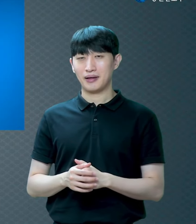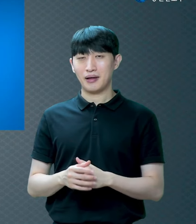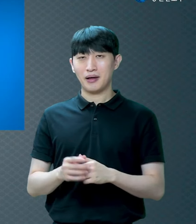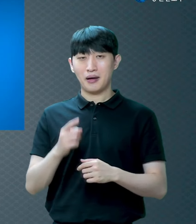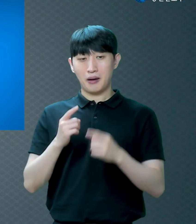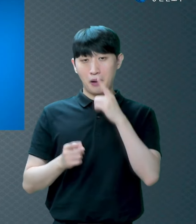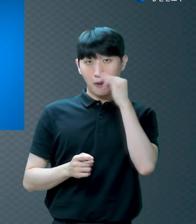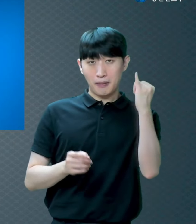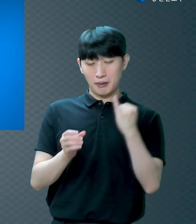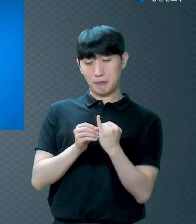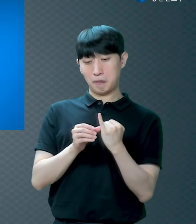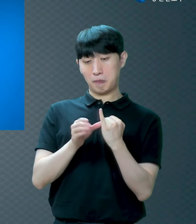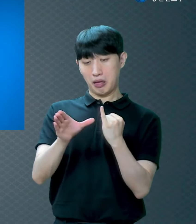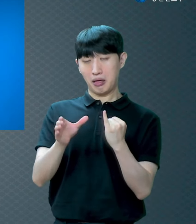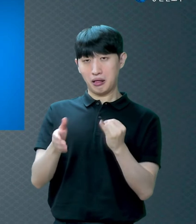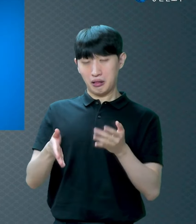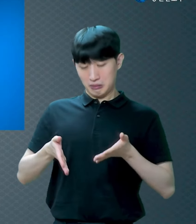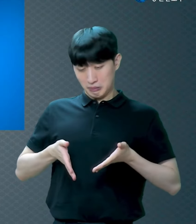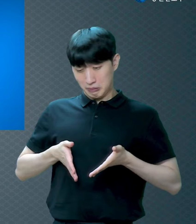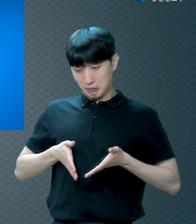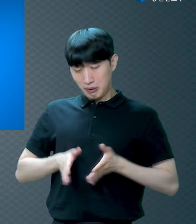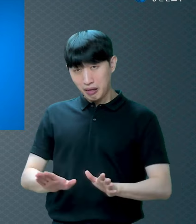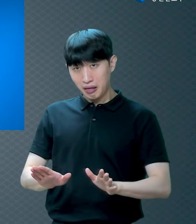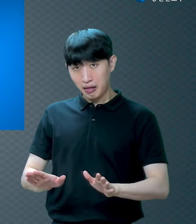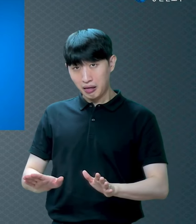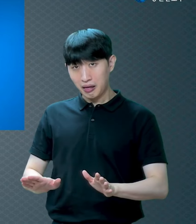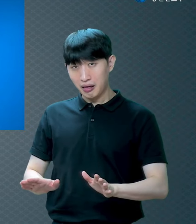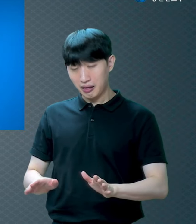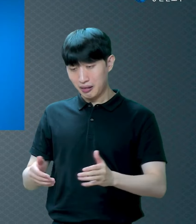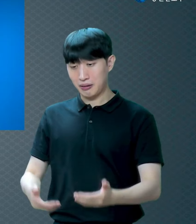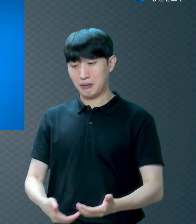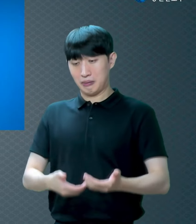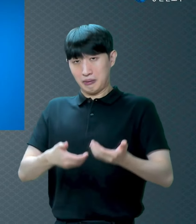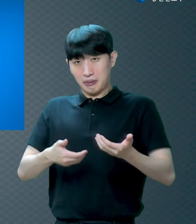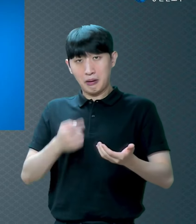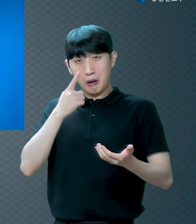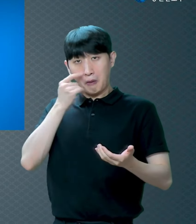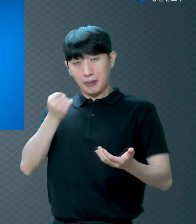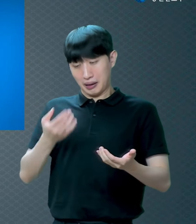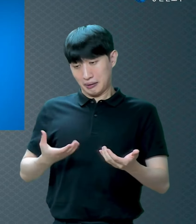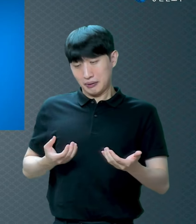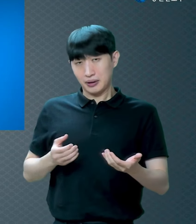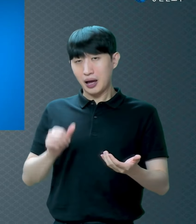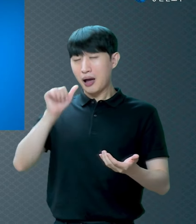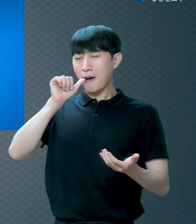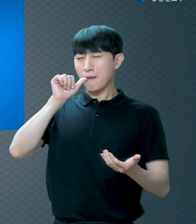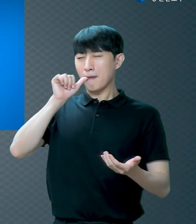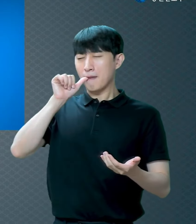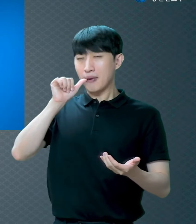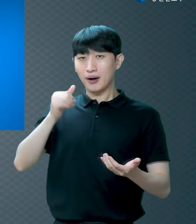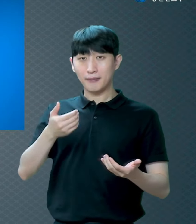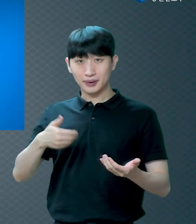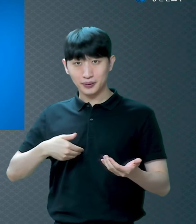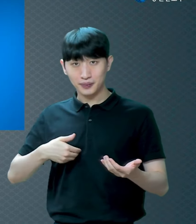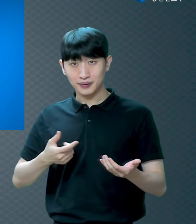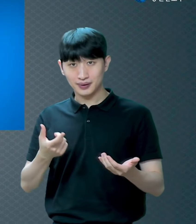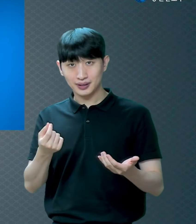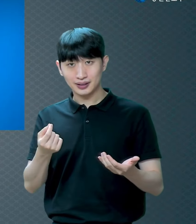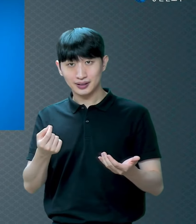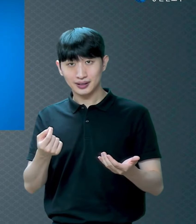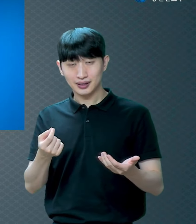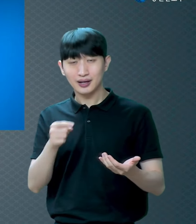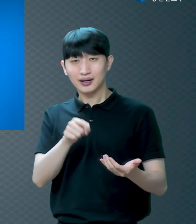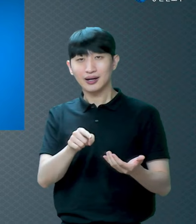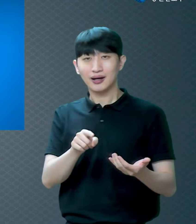엄마 젖을 꼭 먹어야 되는데 엄마 젖도 처음 나오는 젖을